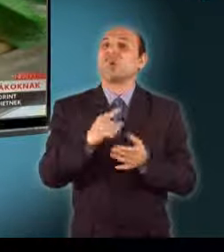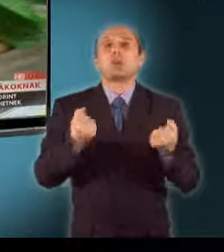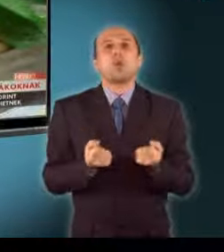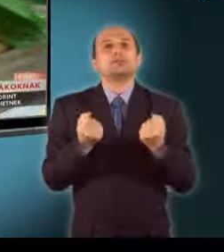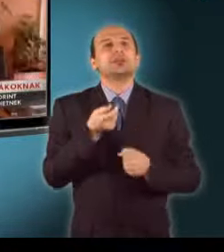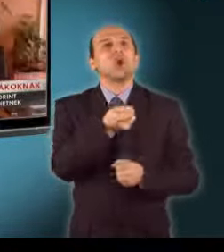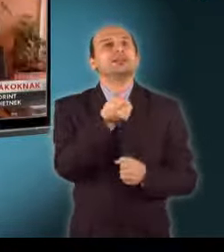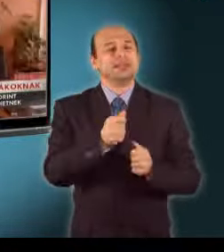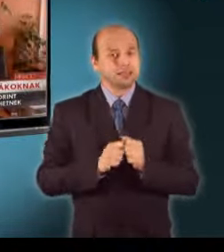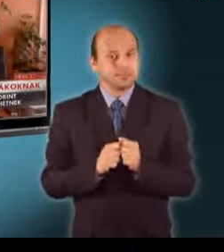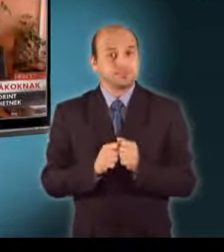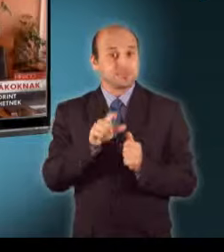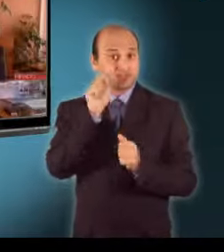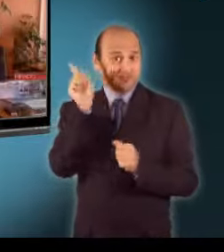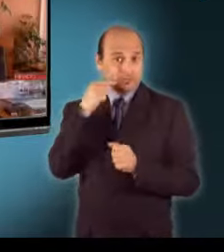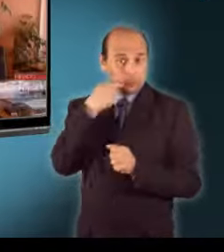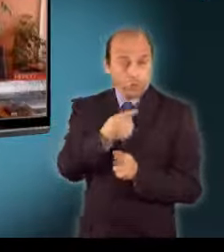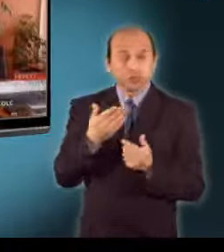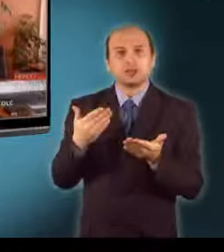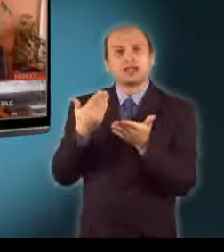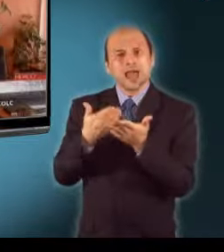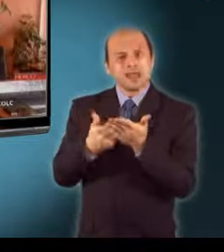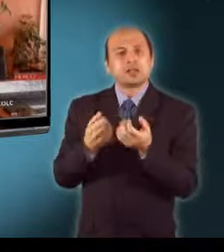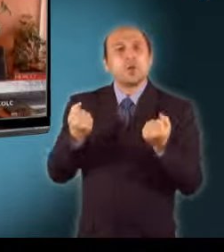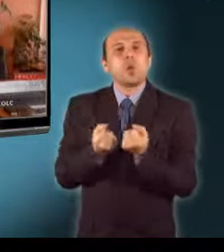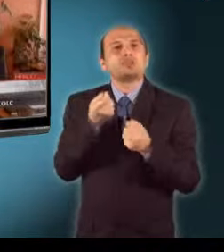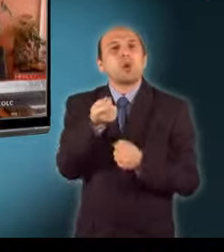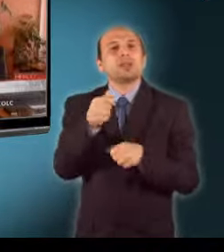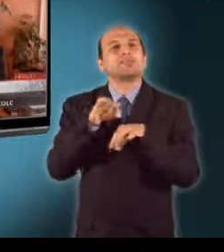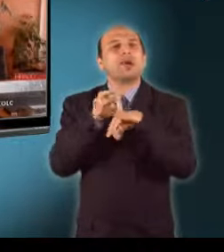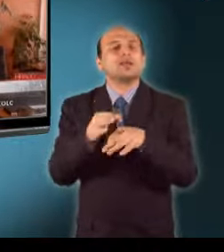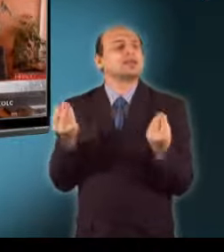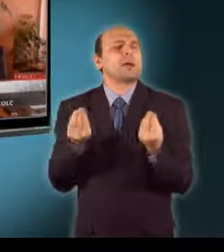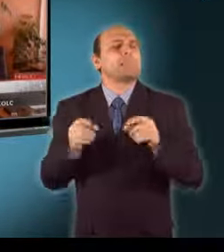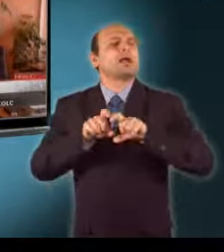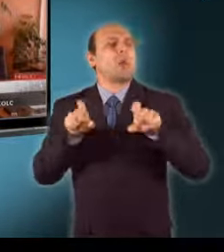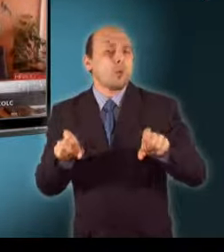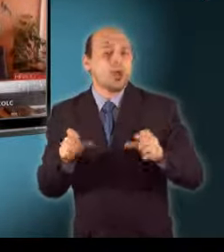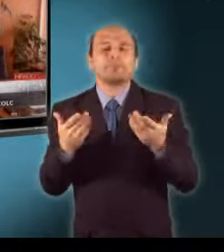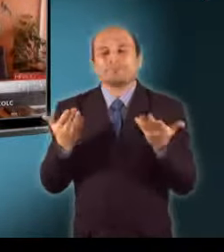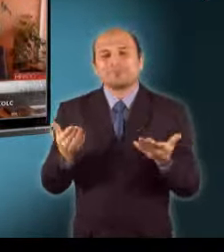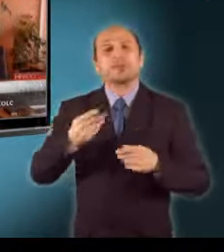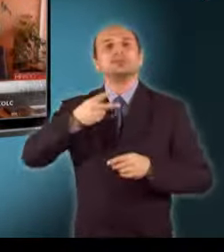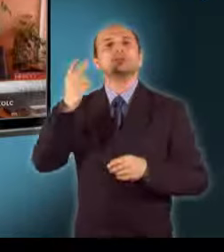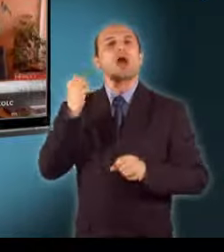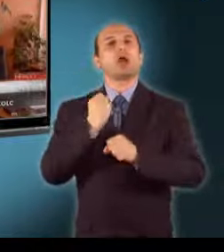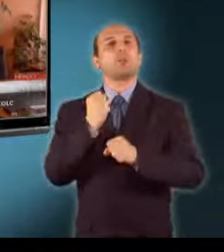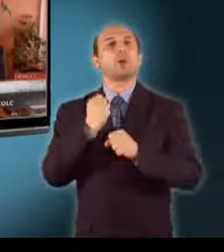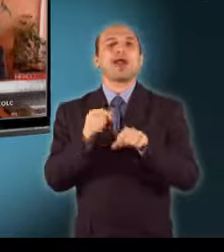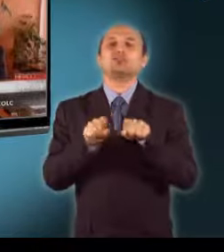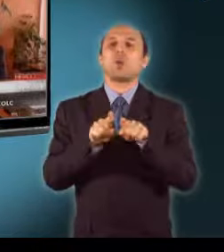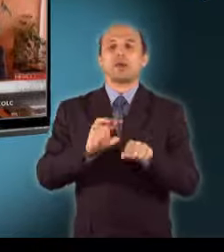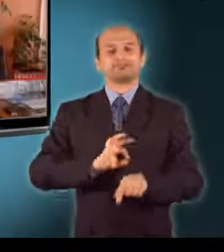A szakmunkás ösztöndély bevezetésének alapvető célja a szakmunkás életpálya presztizsőjének